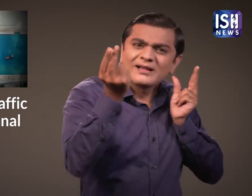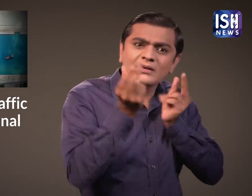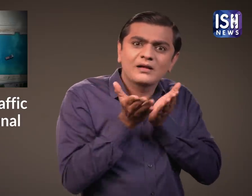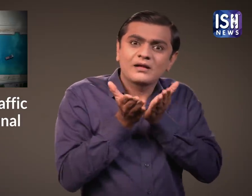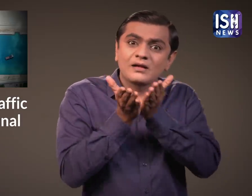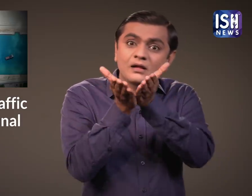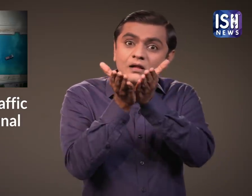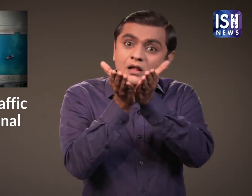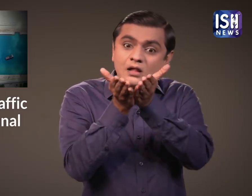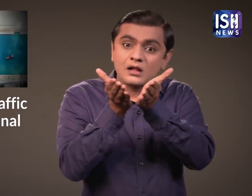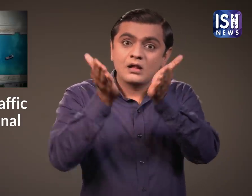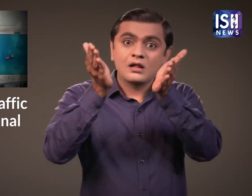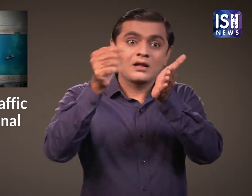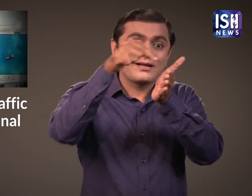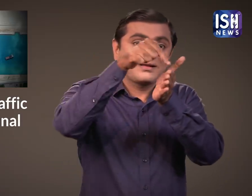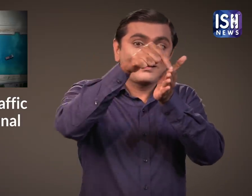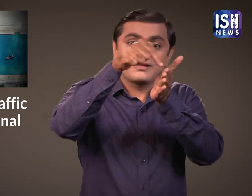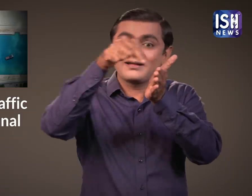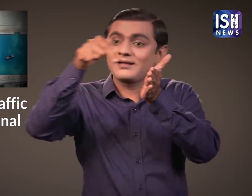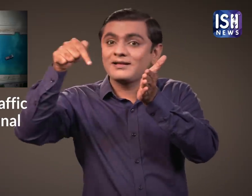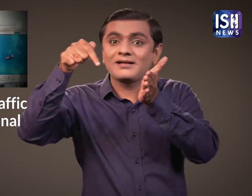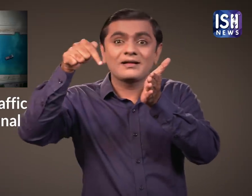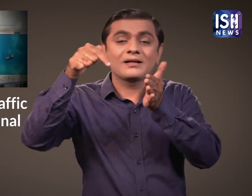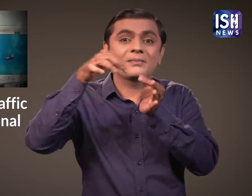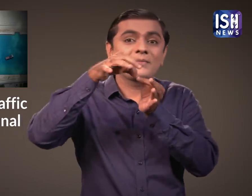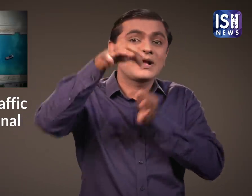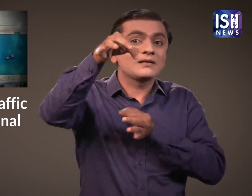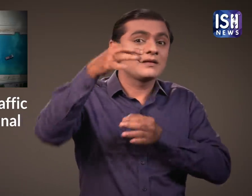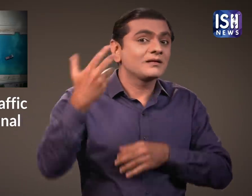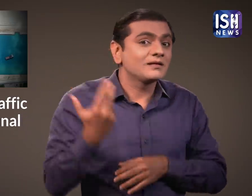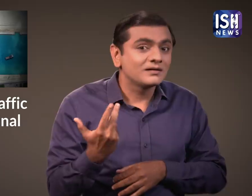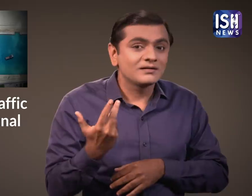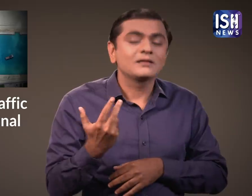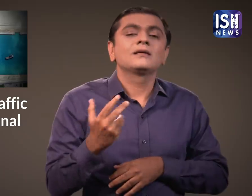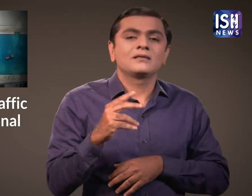और 69 मीटर चौड़ा